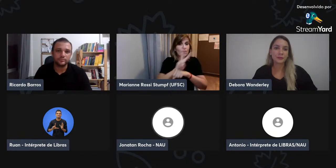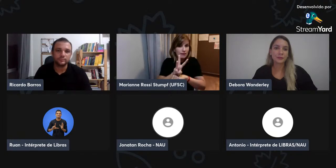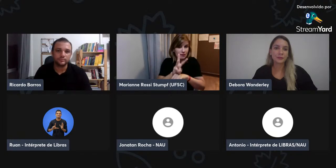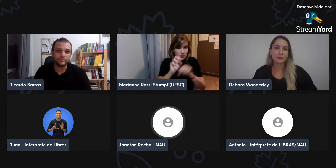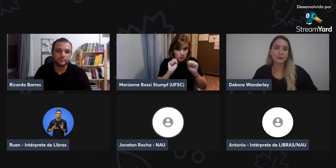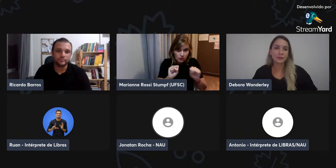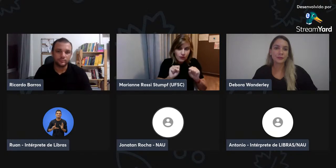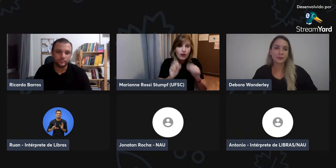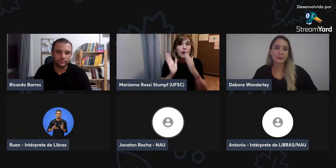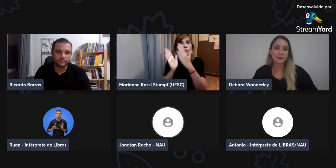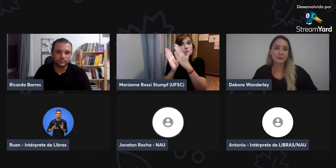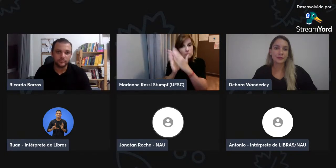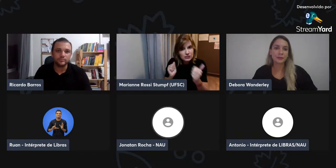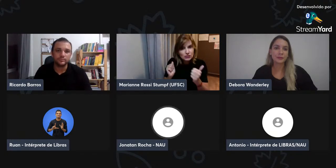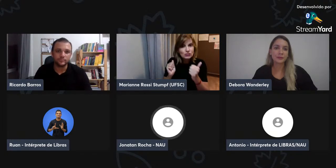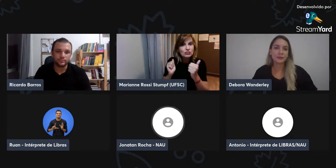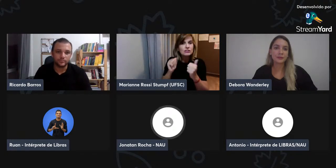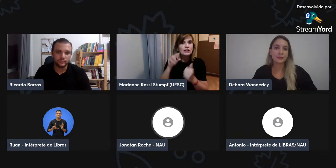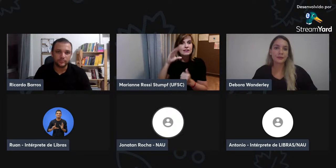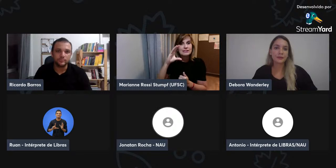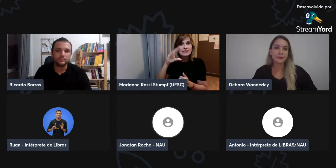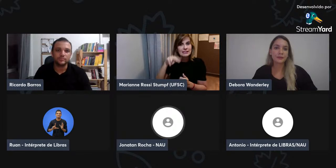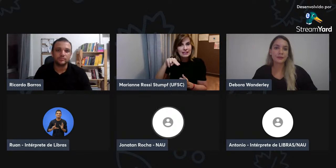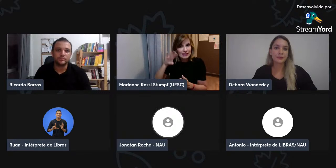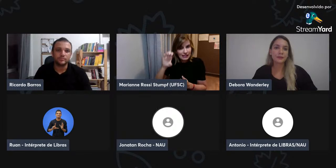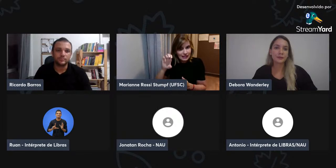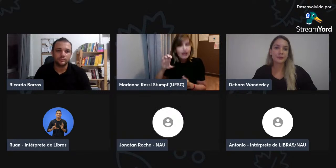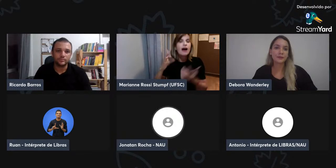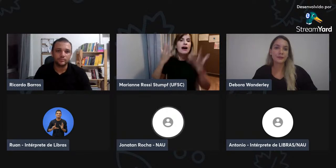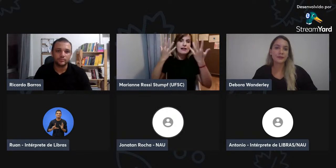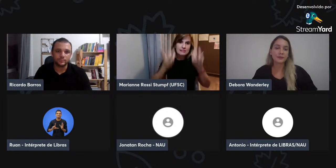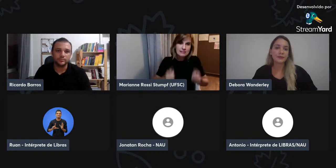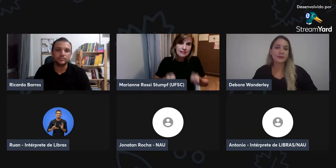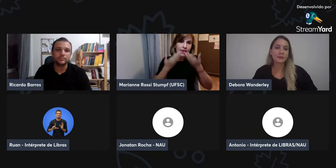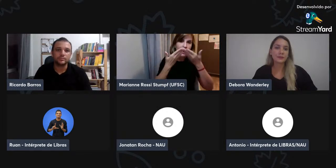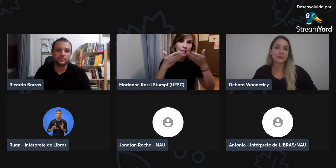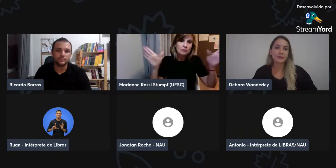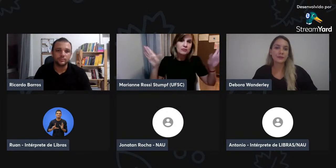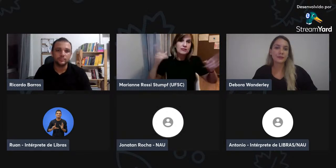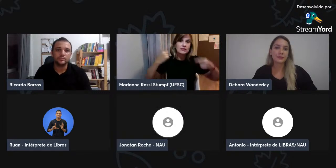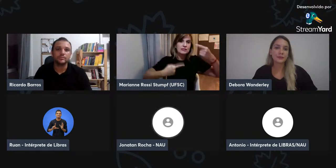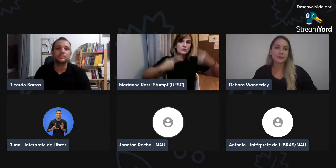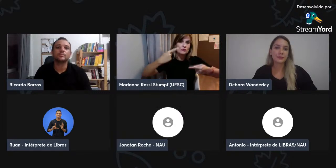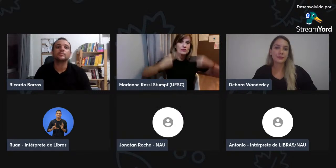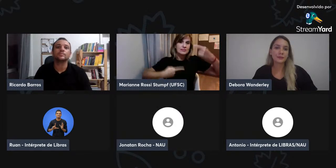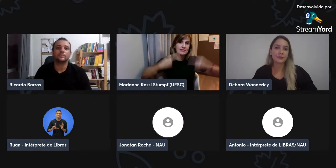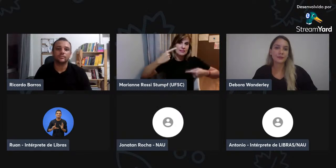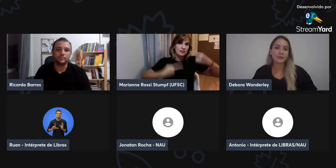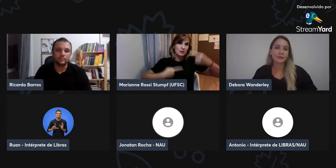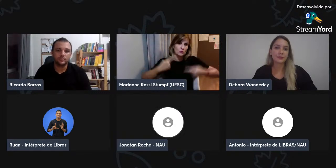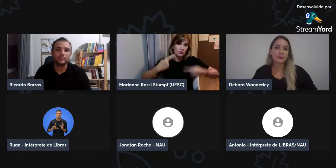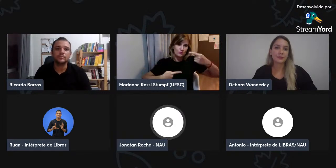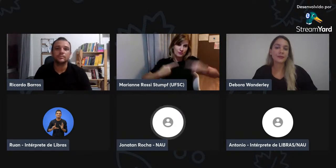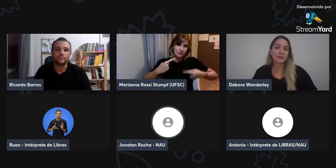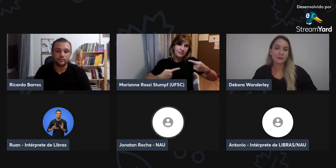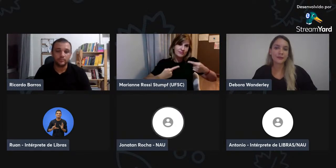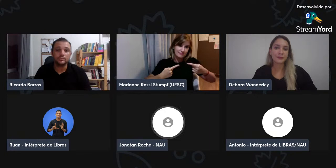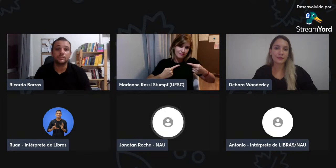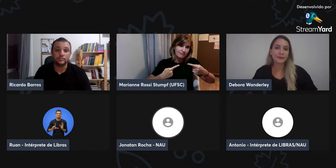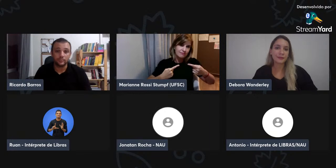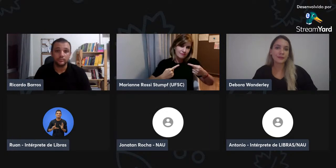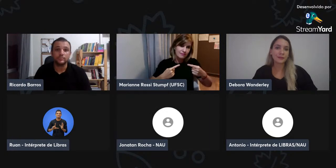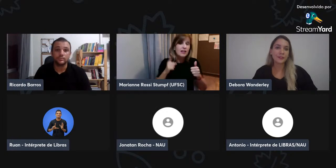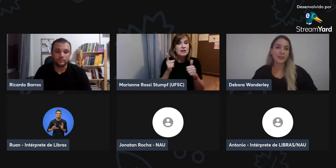SUS, né, estiverem unidos, né, os da Esquita de Sinais solicitarem, né, ao Conselho que se amplie a